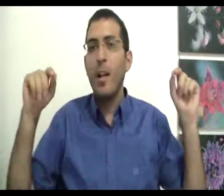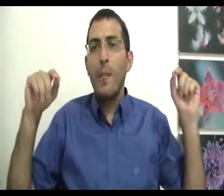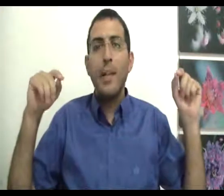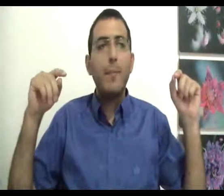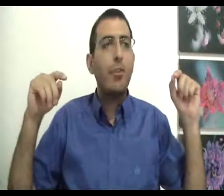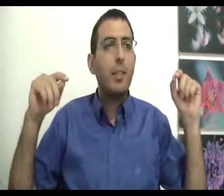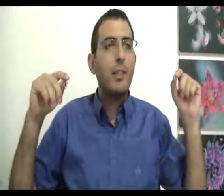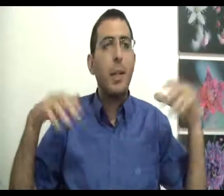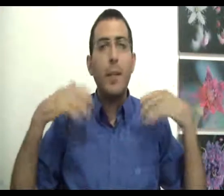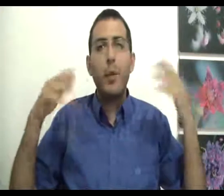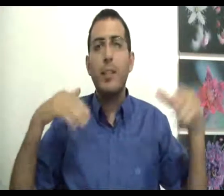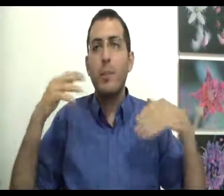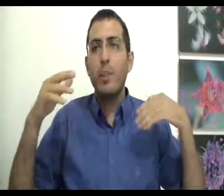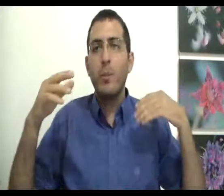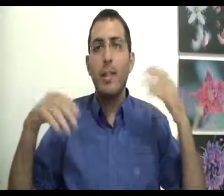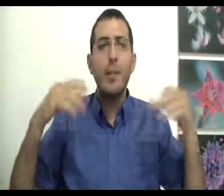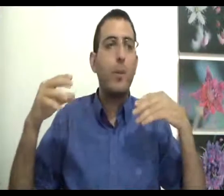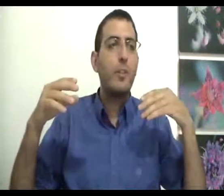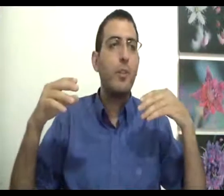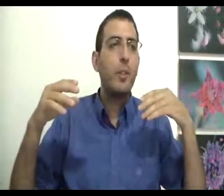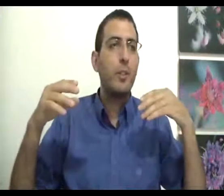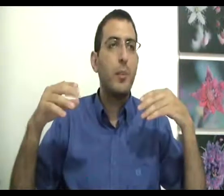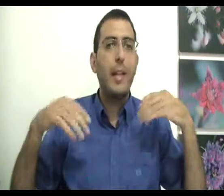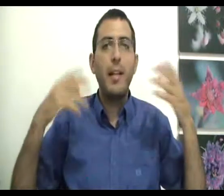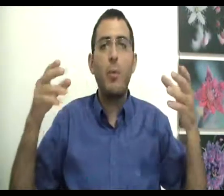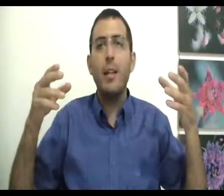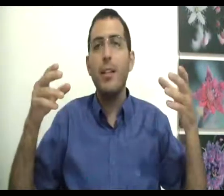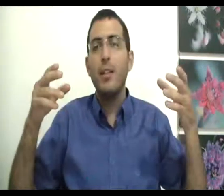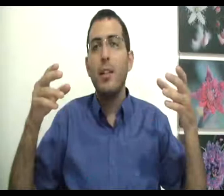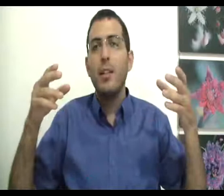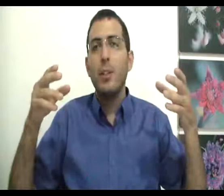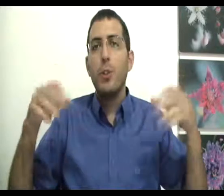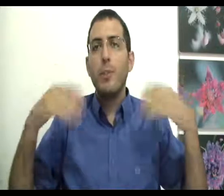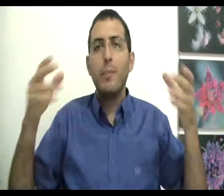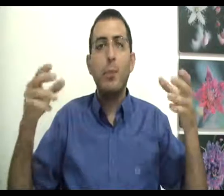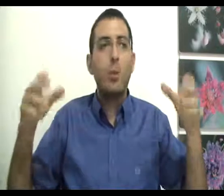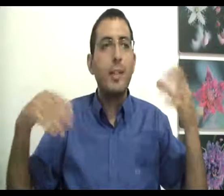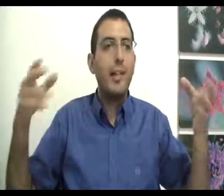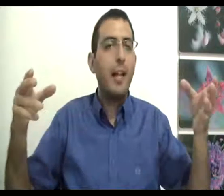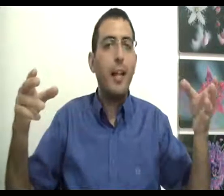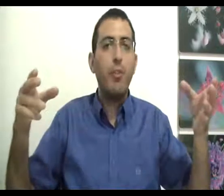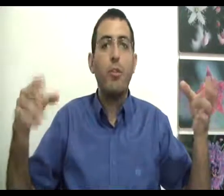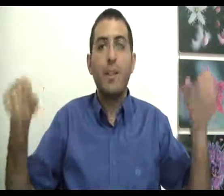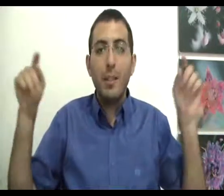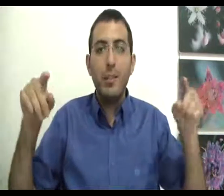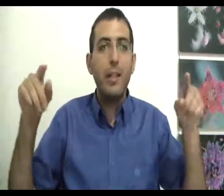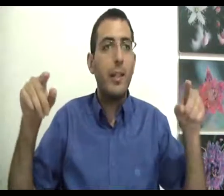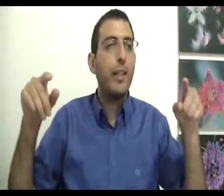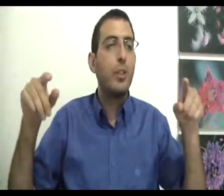בן אדם שישאל את עצמו למה אני רוצה את מה שאני רוצה למה אני רוצה את מה שאני רוצה הוא יגיע לנקודה שהוא רוצה את מה שהוא רוצה כדי להרגיש טוב, על זה הוא צריך להתעקש